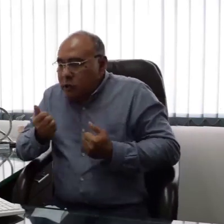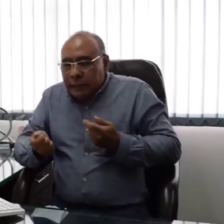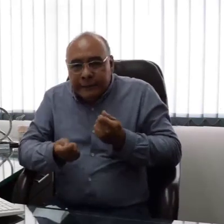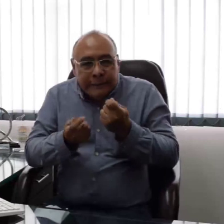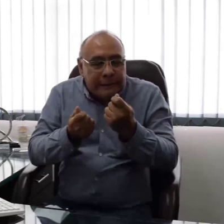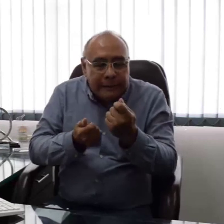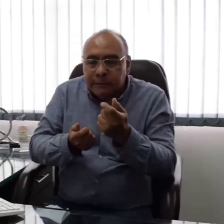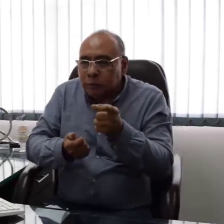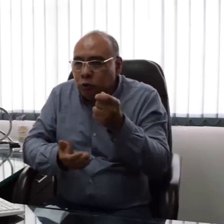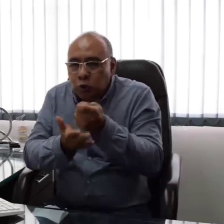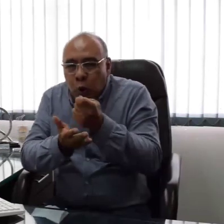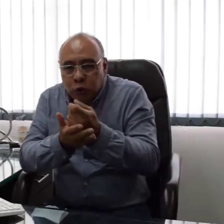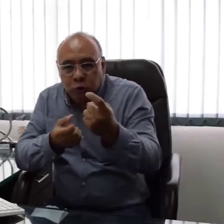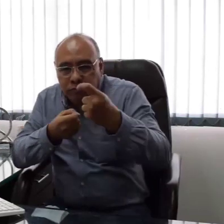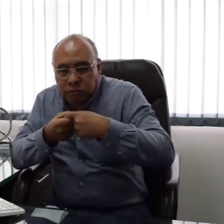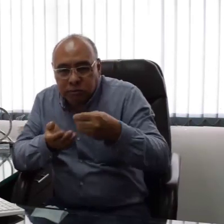trabajando fuertemente con sus asociados.